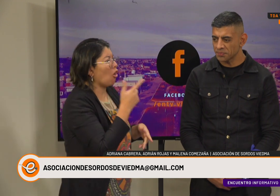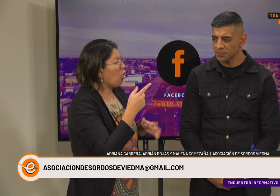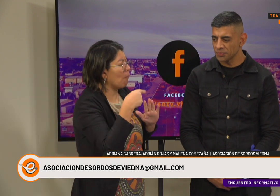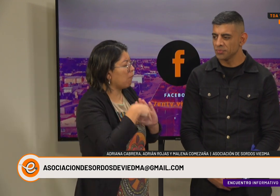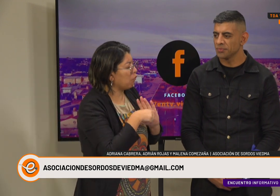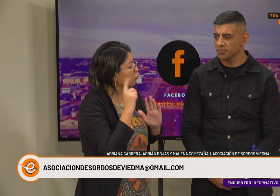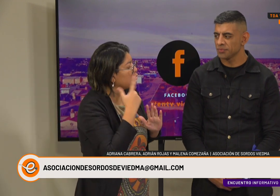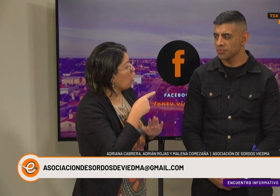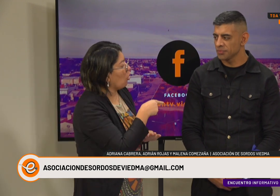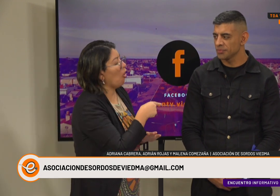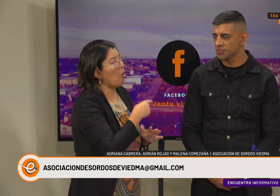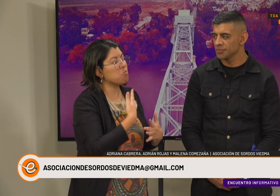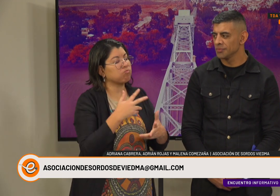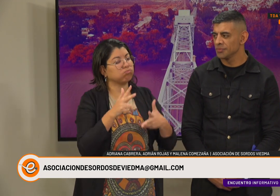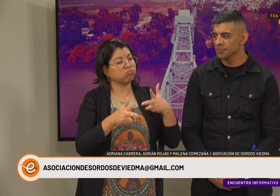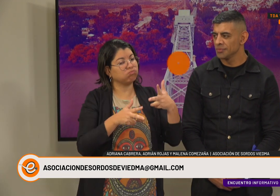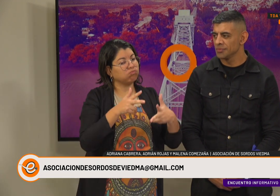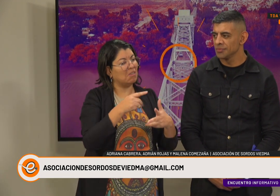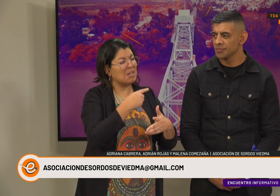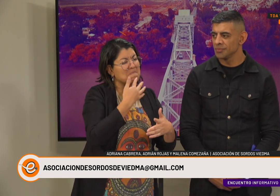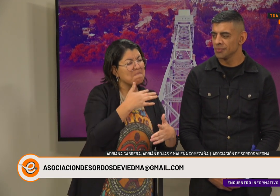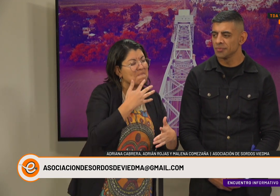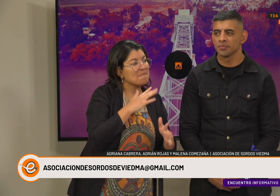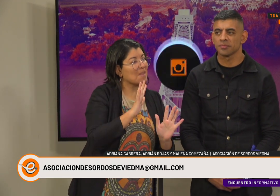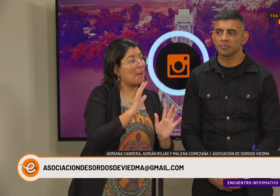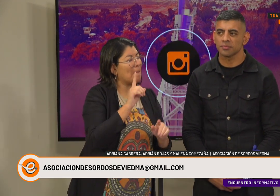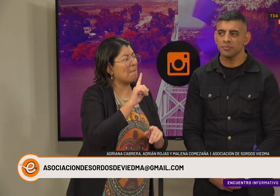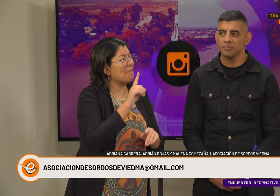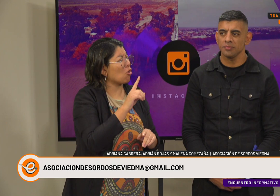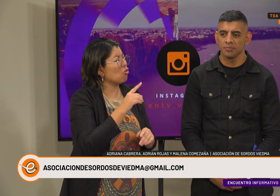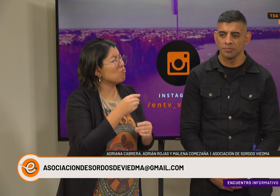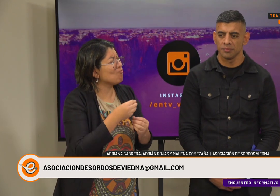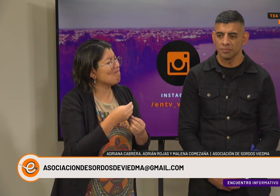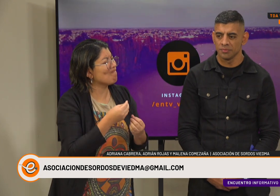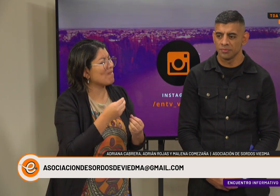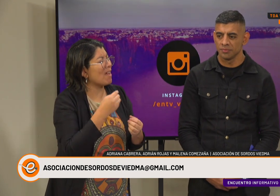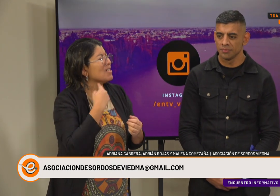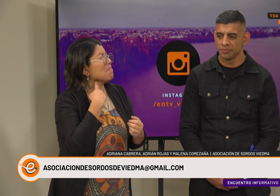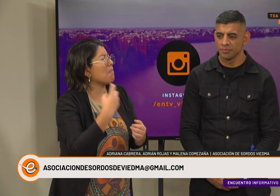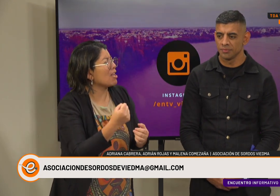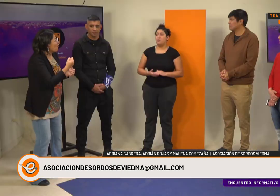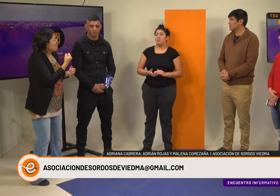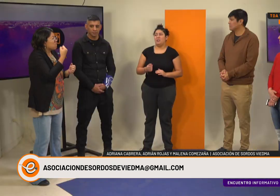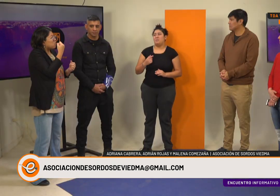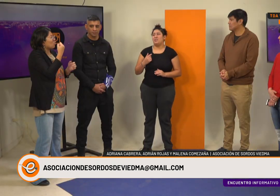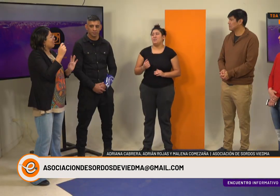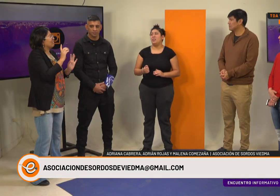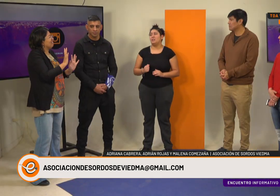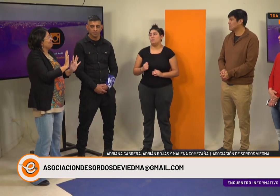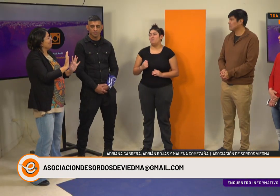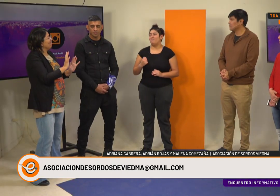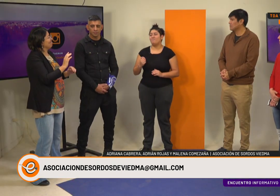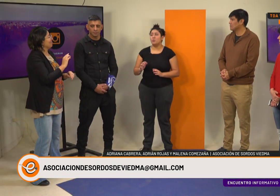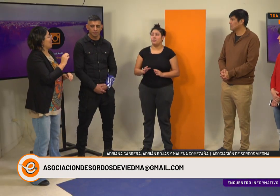Leer los labios. Él es sordo profundo, entonces él entiende lengua de señas. Pero el español